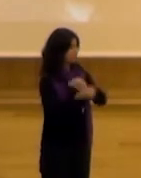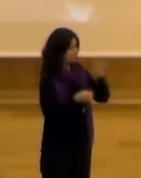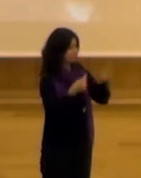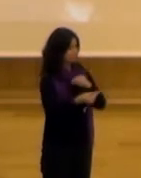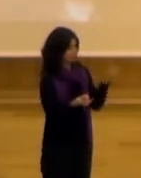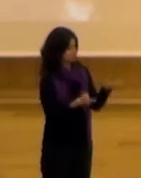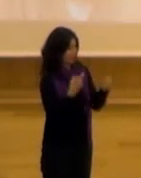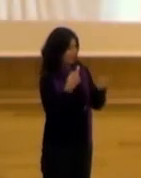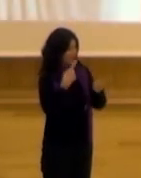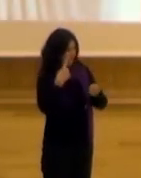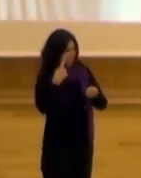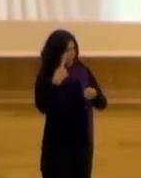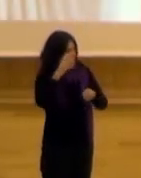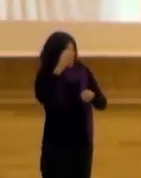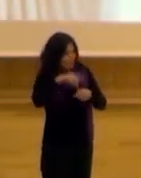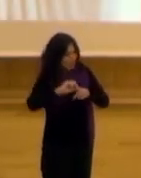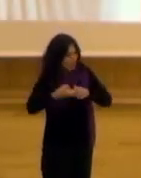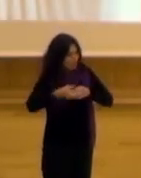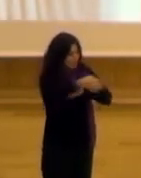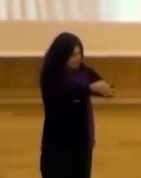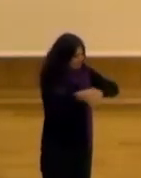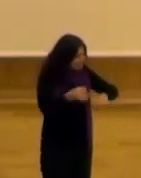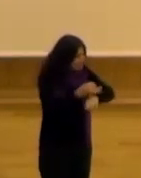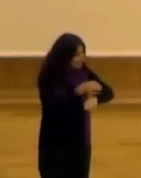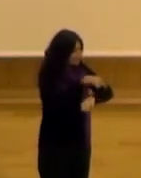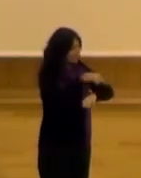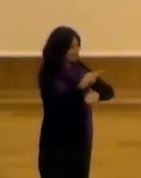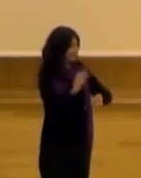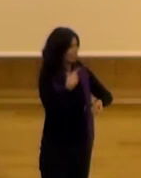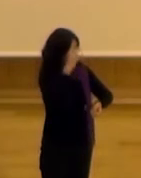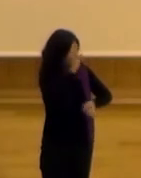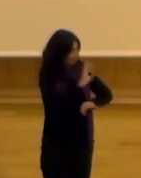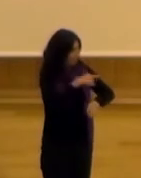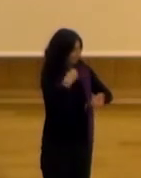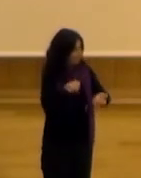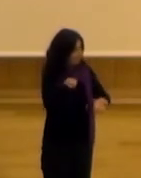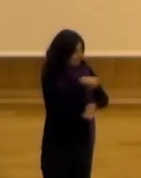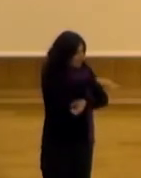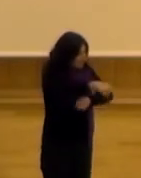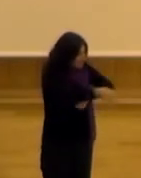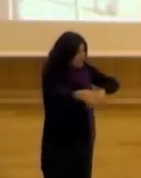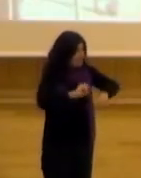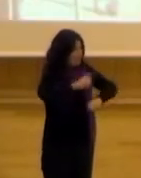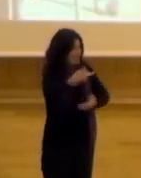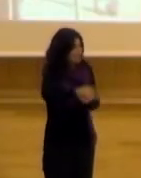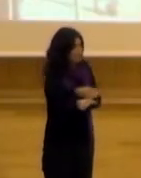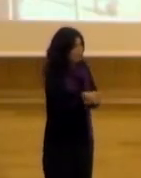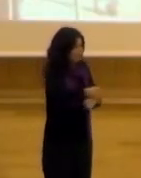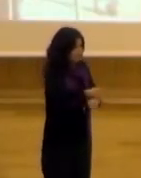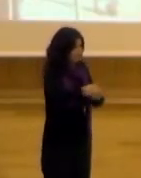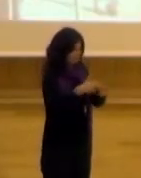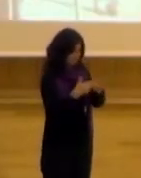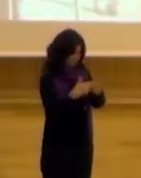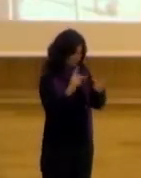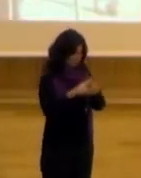ciudades, pero también en las intermedias, en las periferias, son las que menos se escuchan y a su vez son las que quizás tienen más demandas sociales.